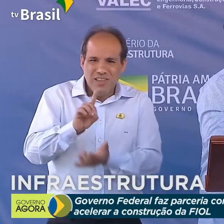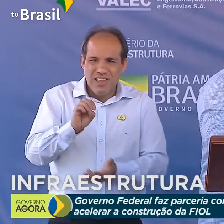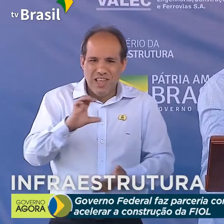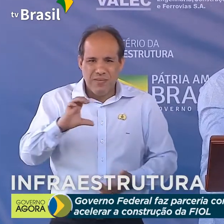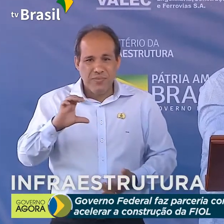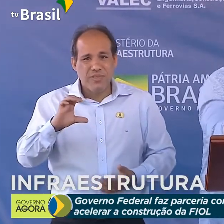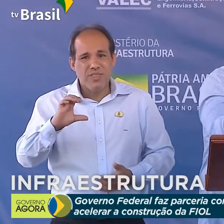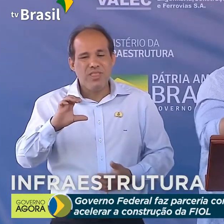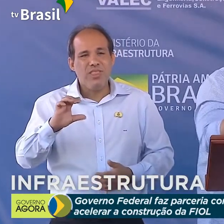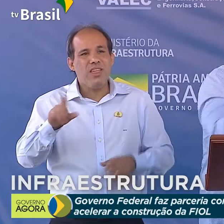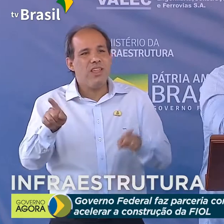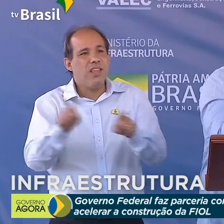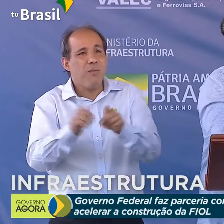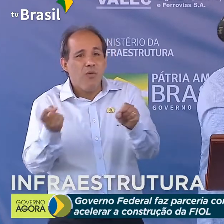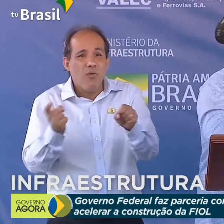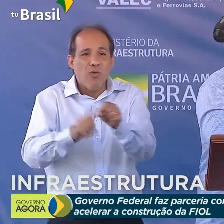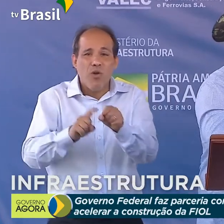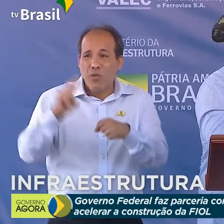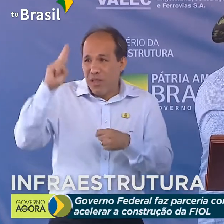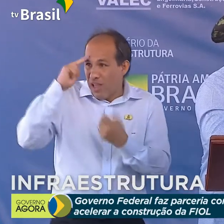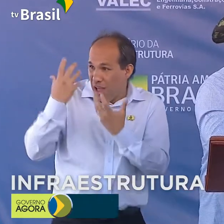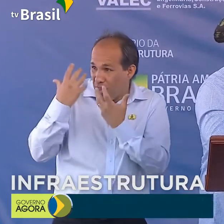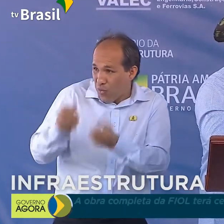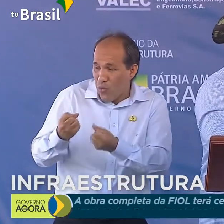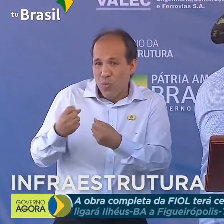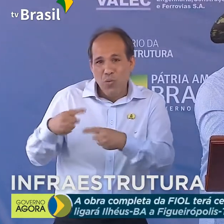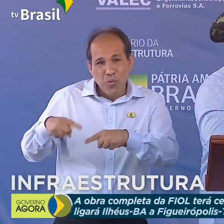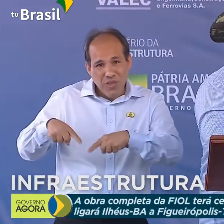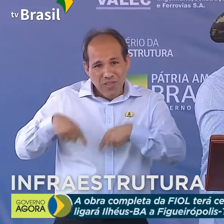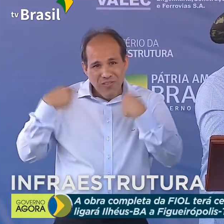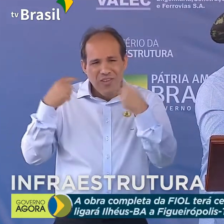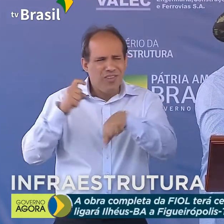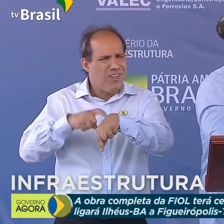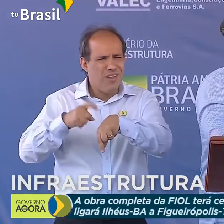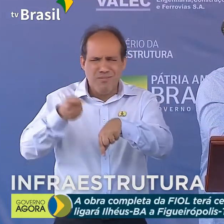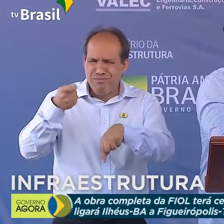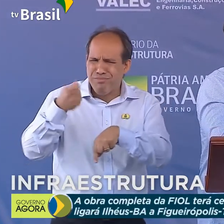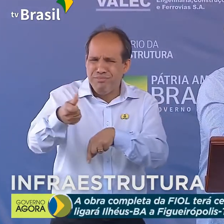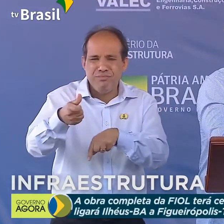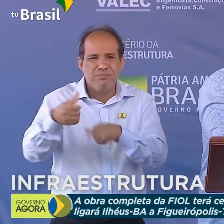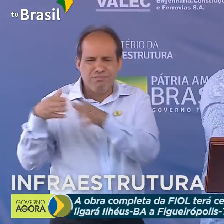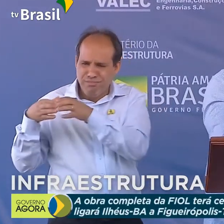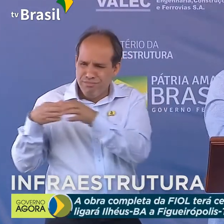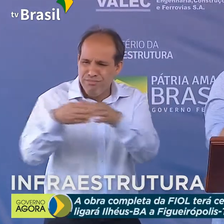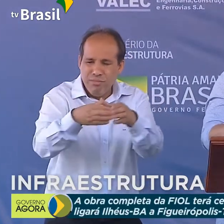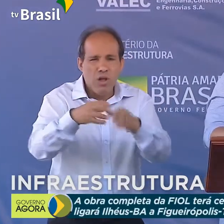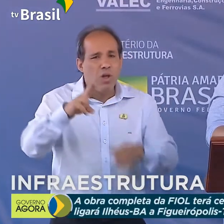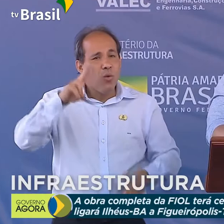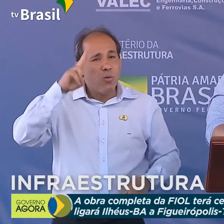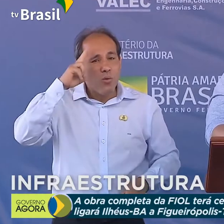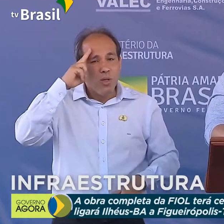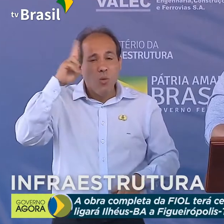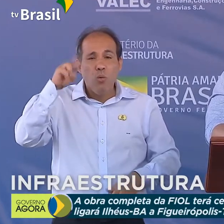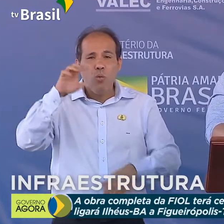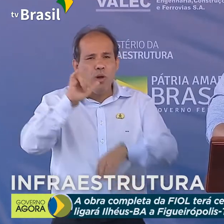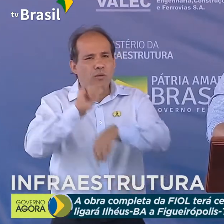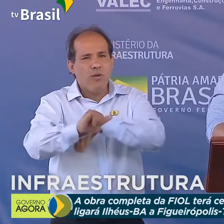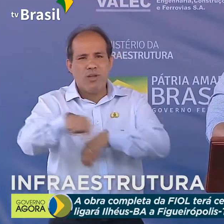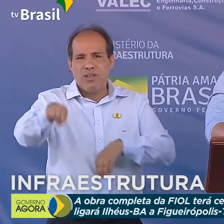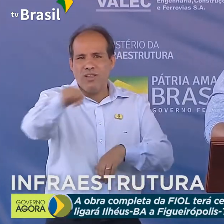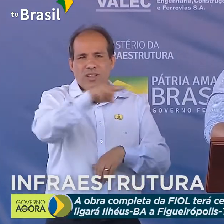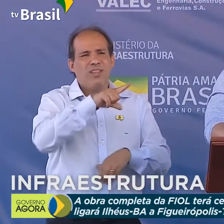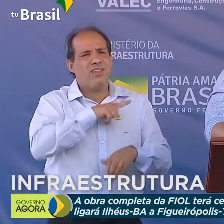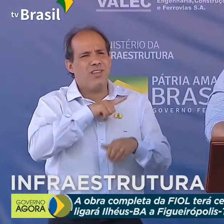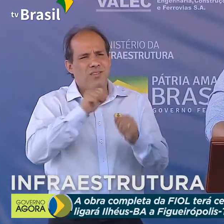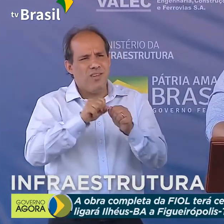nossas obras novamente, que aceitou esse desafio prontamente e o Exército nunca tem nos faltado. Tem feito grandes obras.